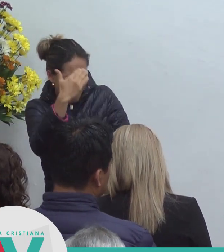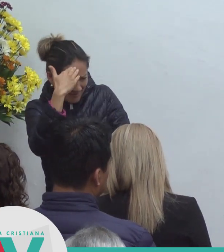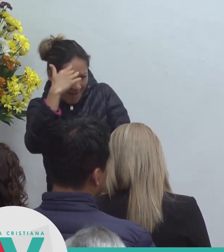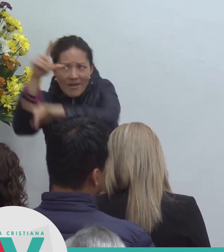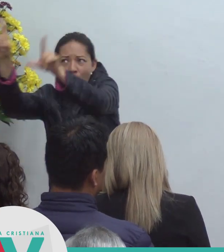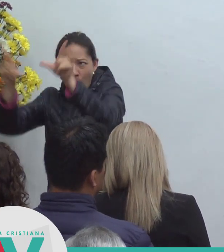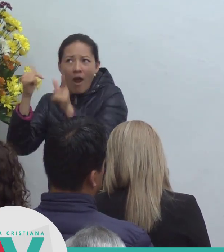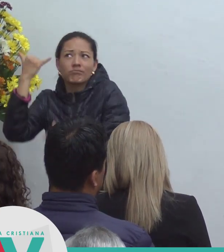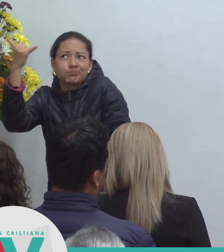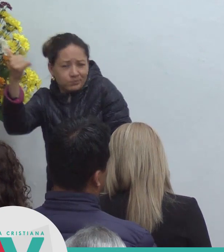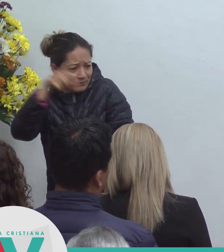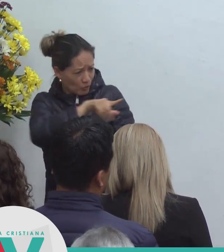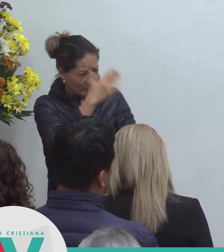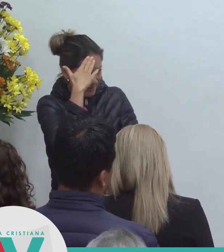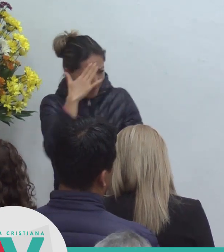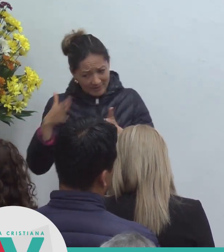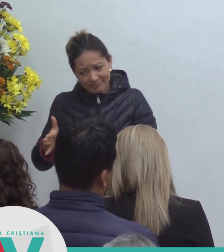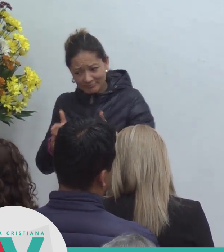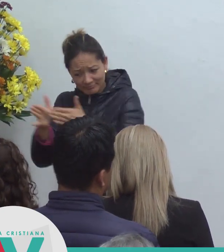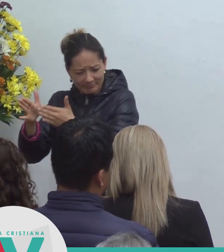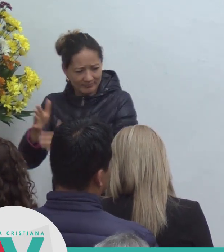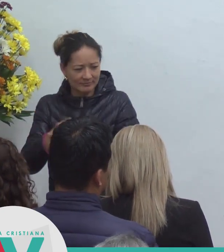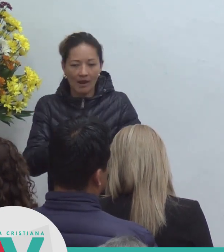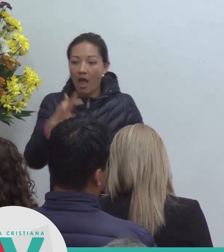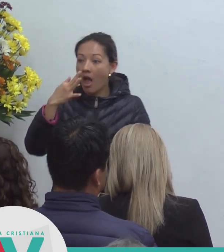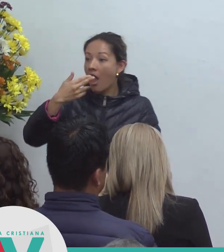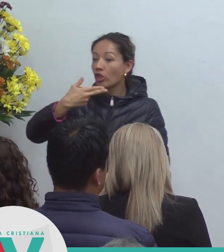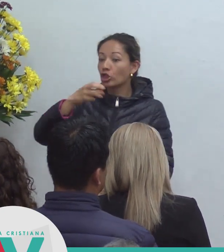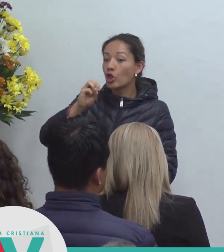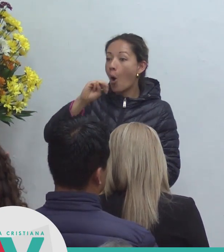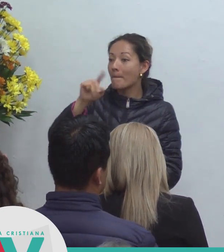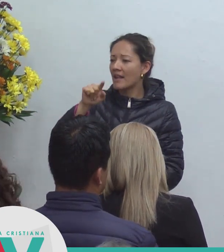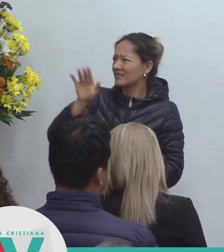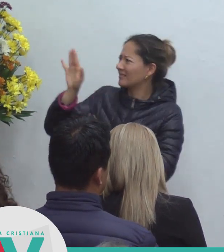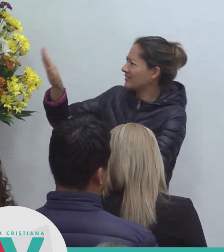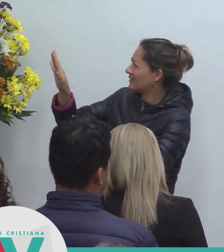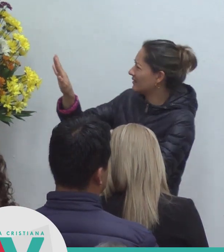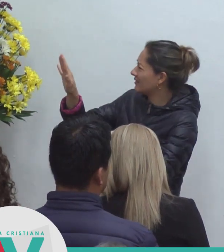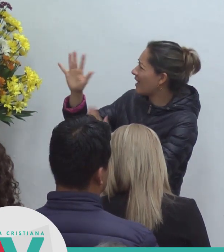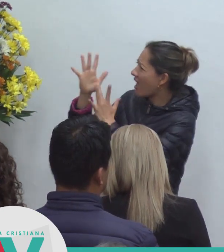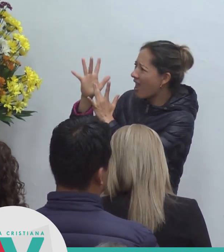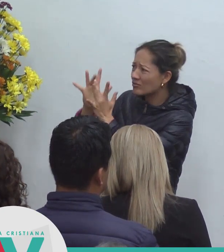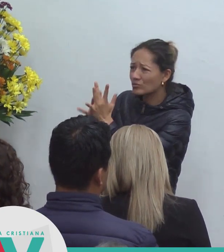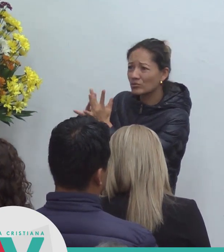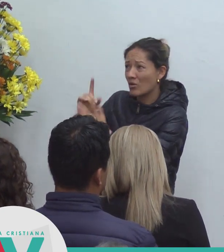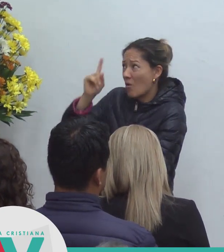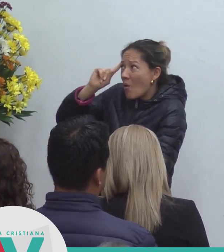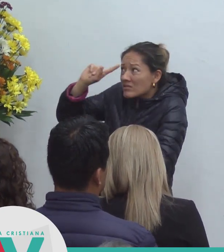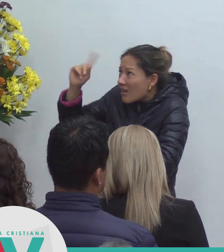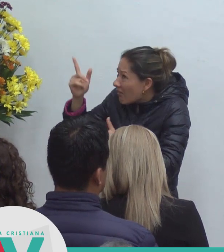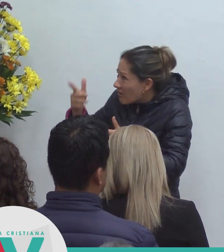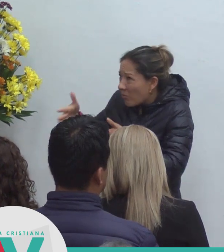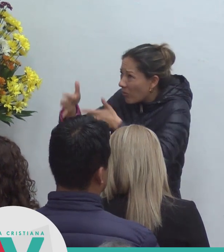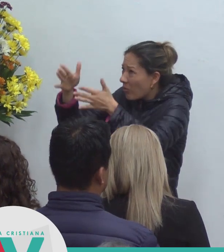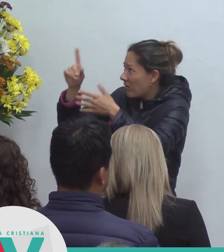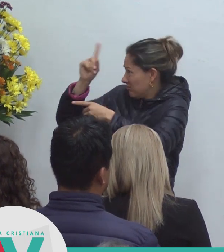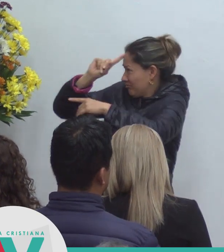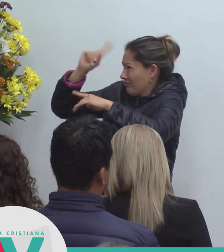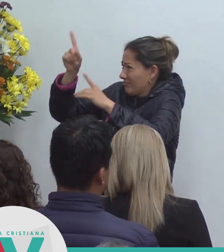sabéis el lugar le dijo tomás el camino y dijo tomás señor no sabemos a dónde vas cómo pues podemos saber el